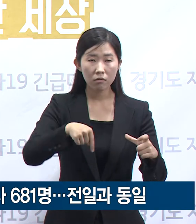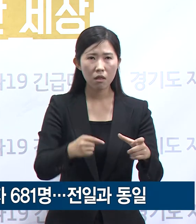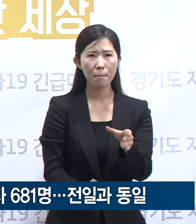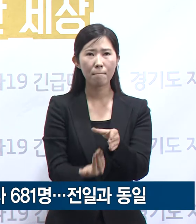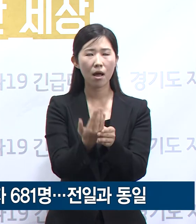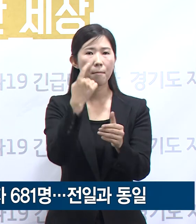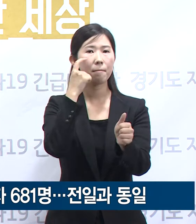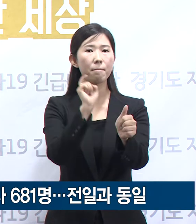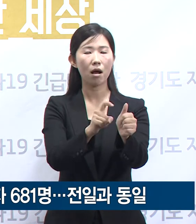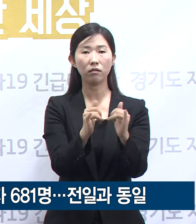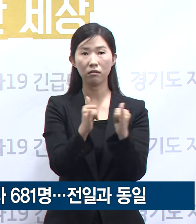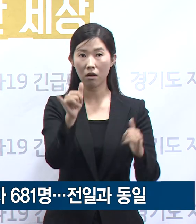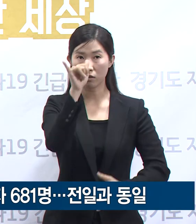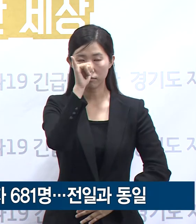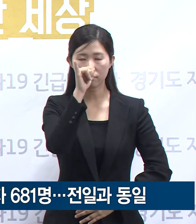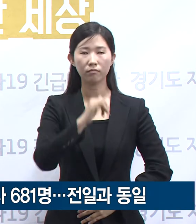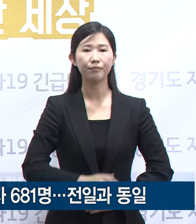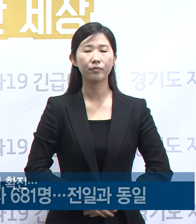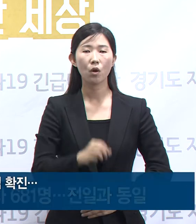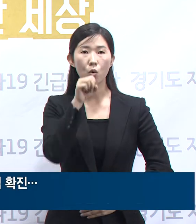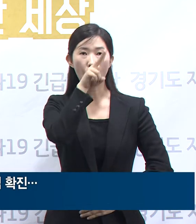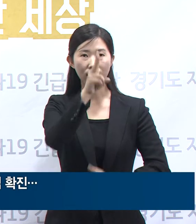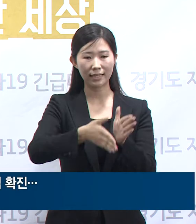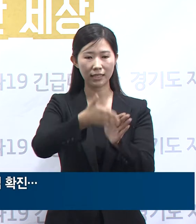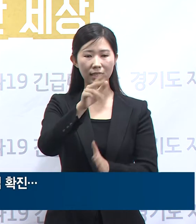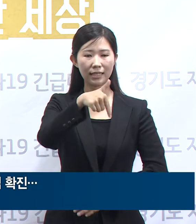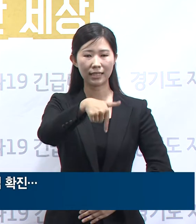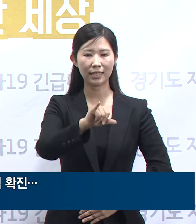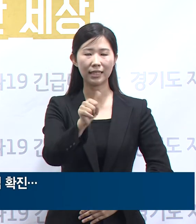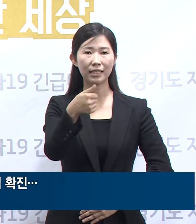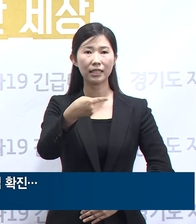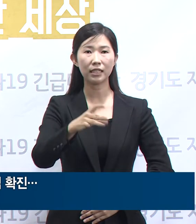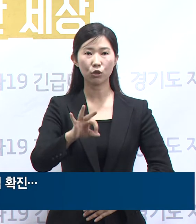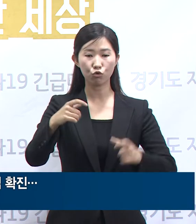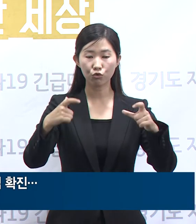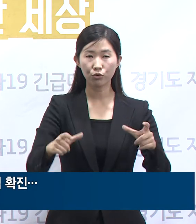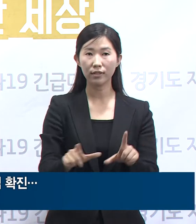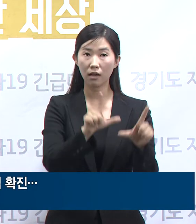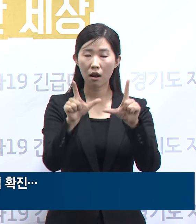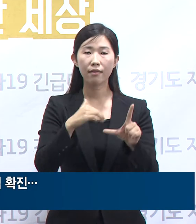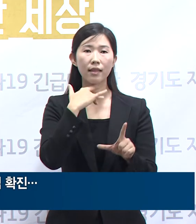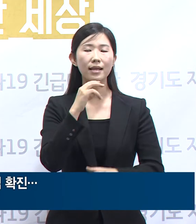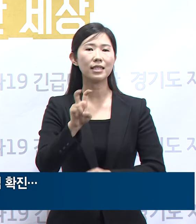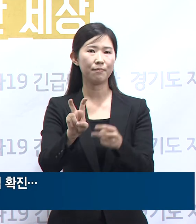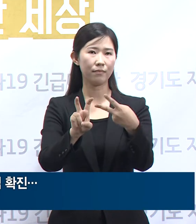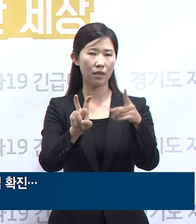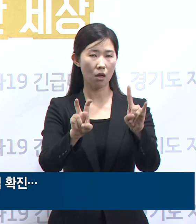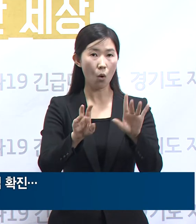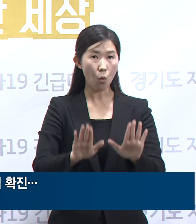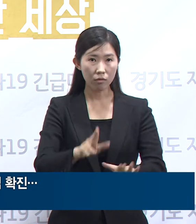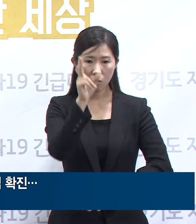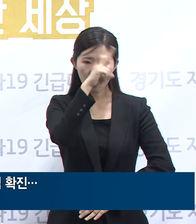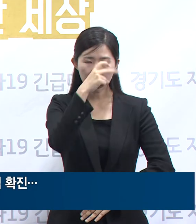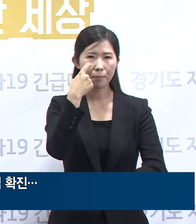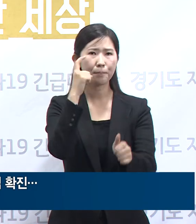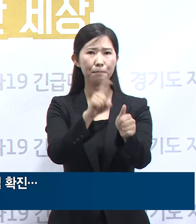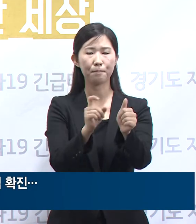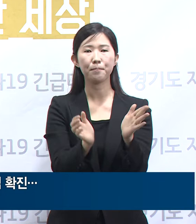말씀드리겠습니다. 용인시 기흥구에 거주하는 20대 남성 1명이 오늘 오전 확진 판정을 받았습니다.